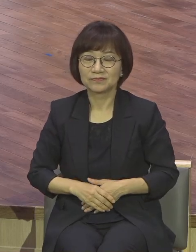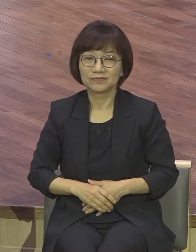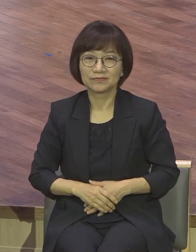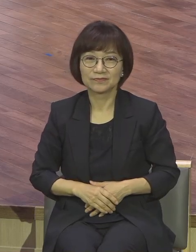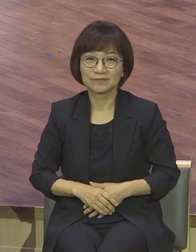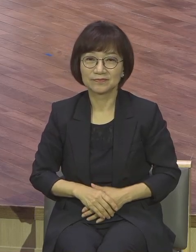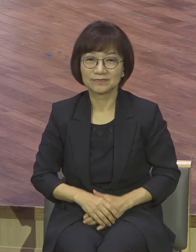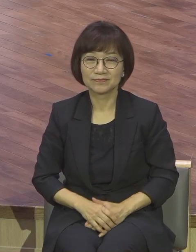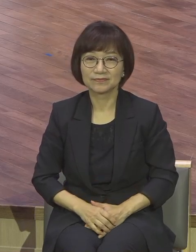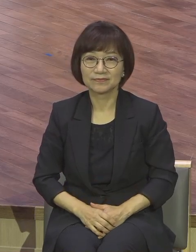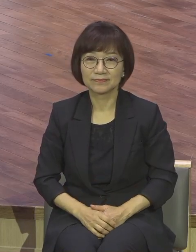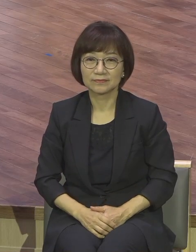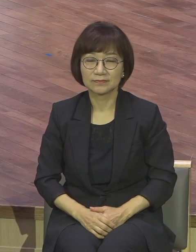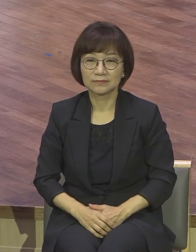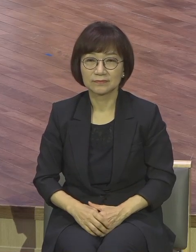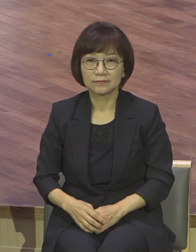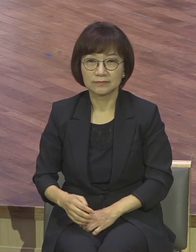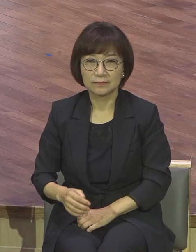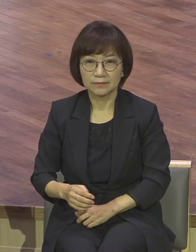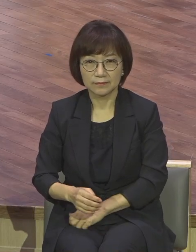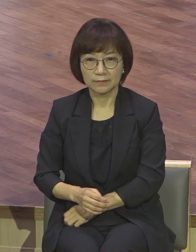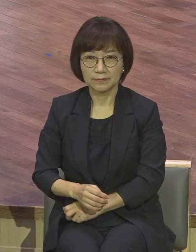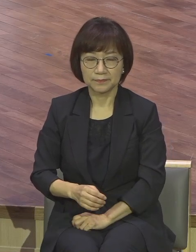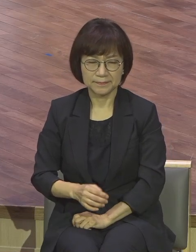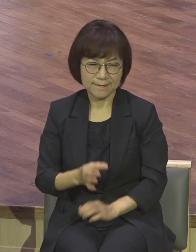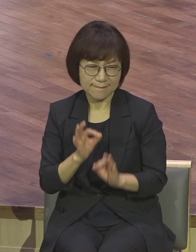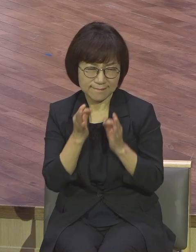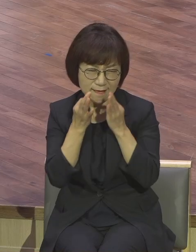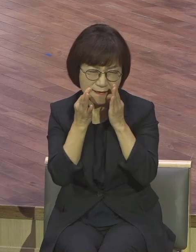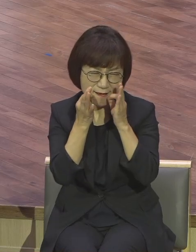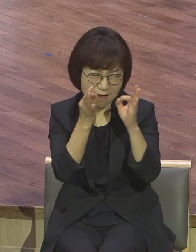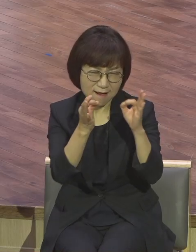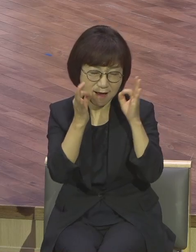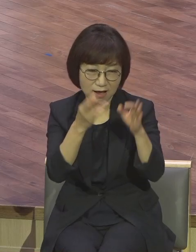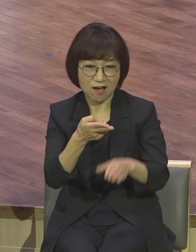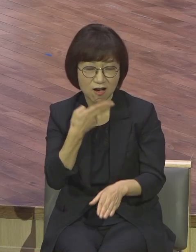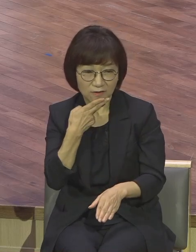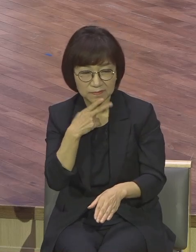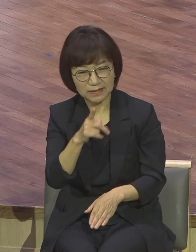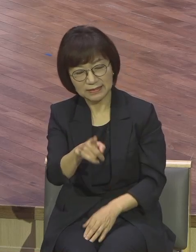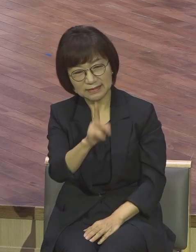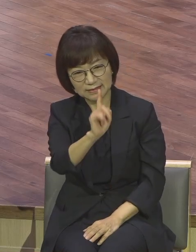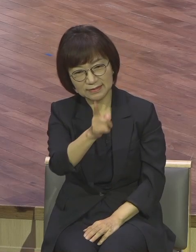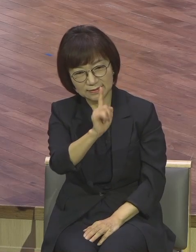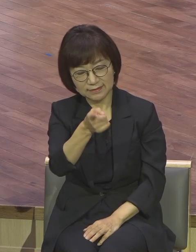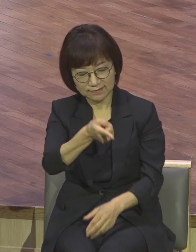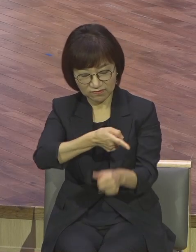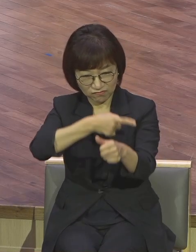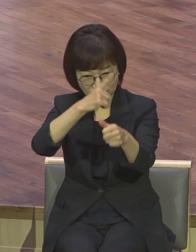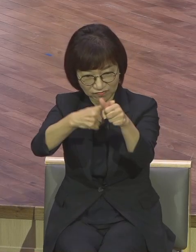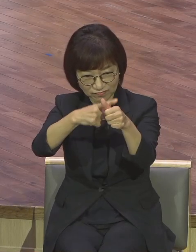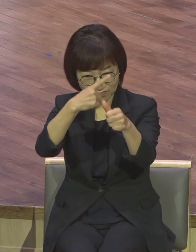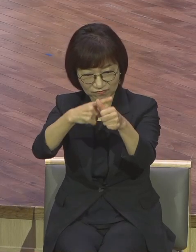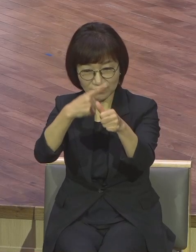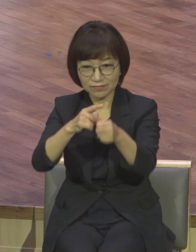최선을 다하지 않을 때는 굉장히 냉정하게 비판합니다 대표적으로 야구